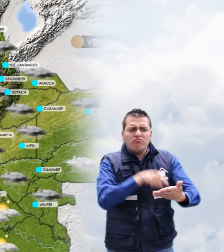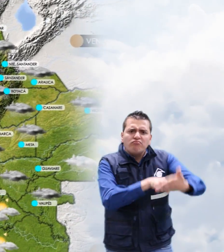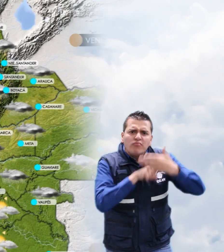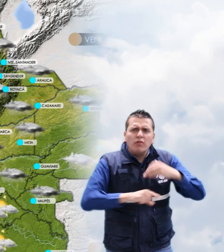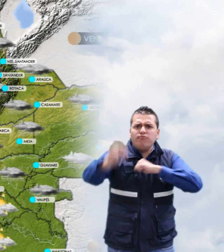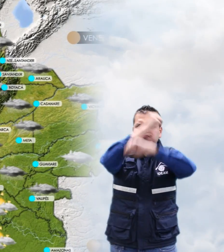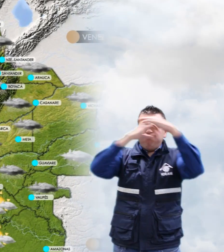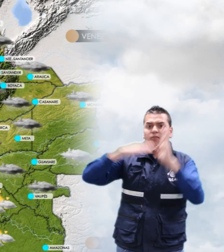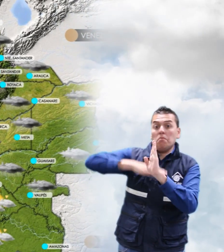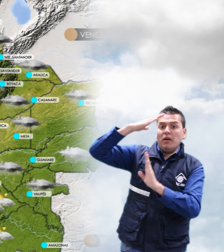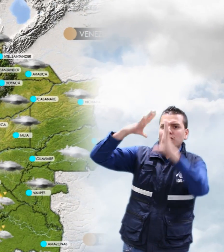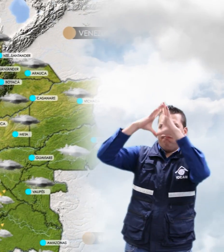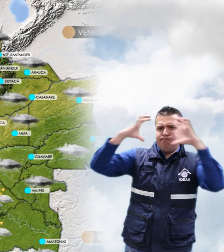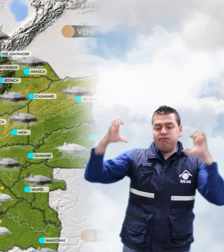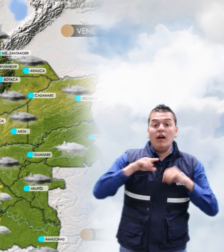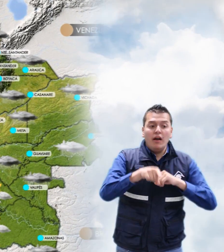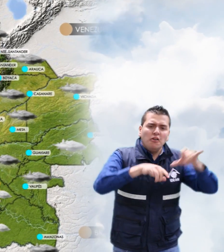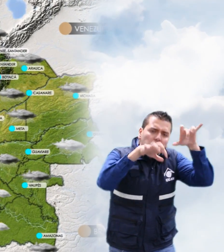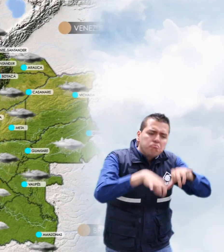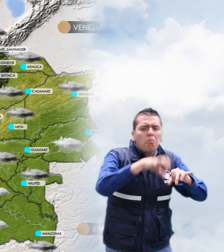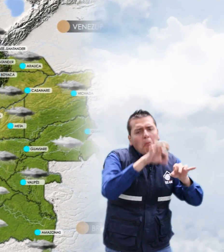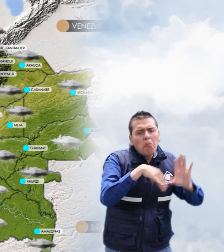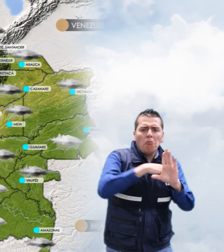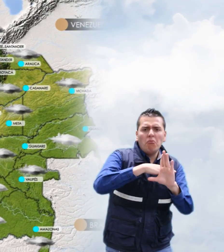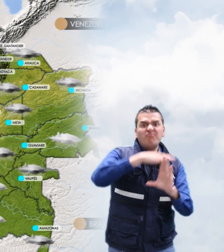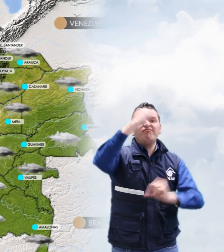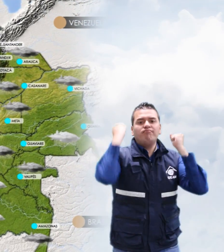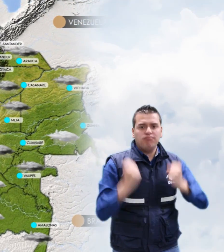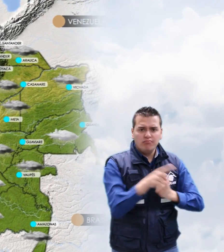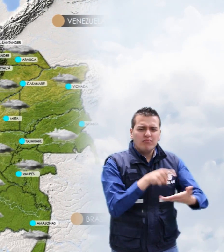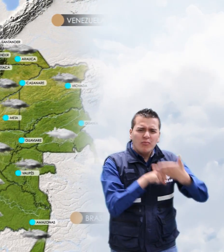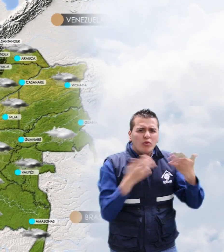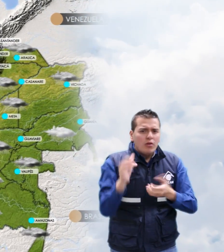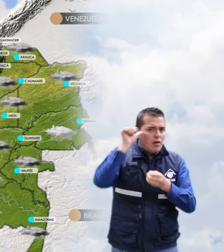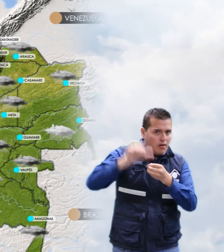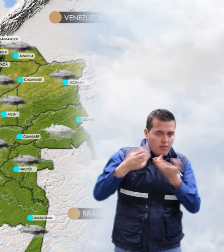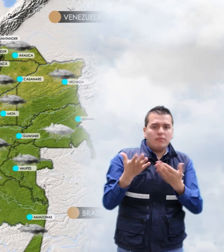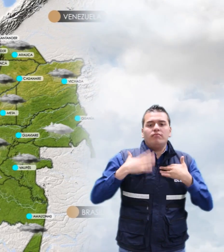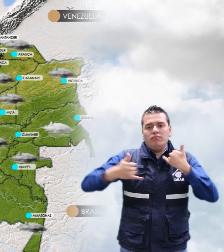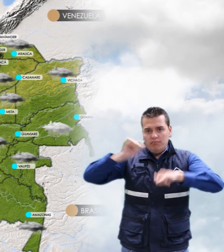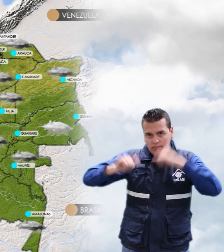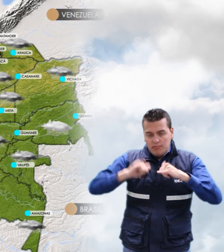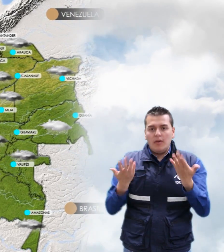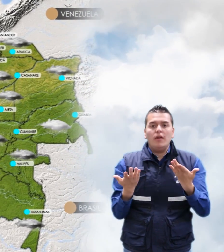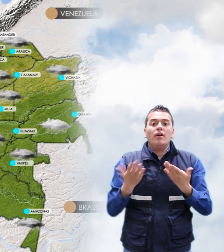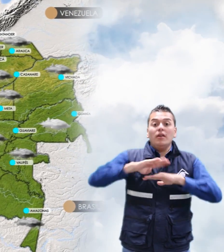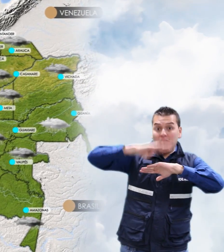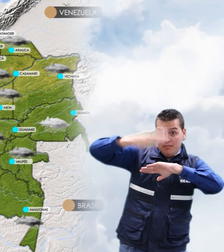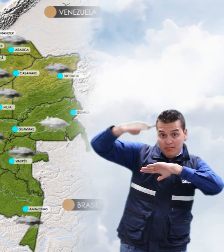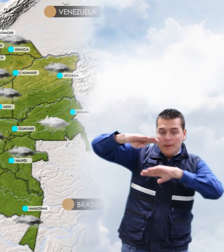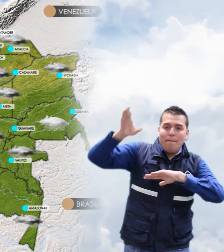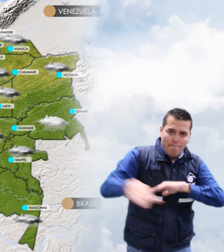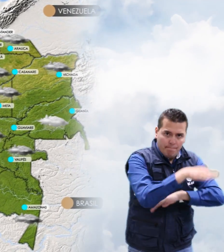mayormente nublado, lluvias de carácter moderado fuerte hacia sectores de Arauca, Casanare, pie de Monte